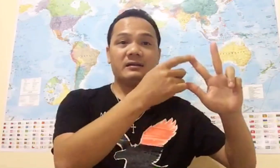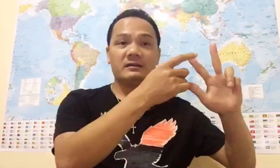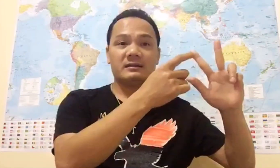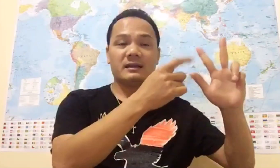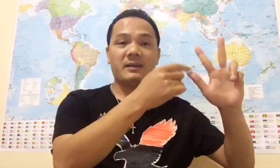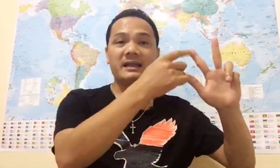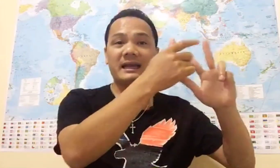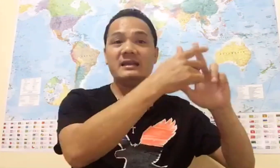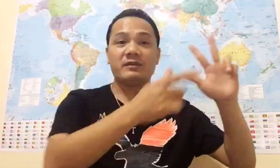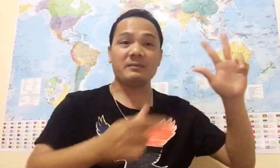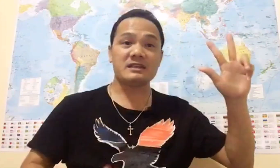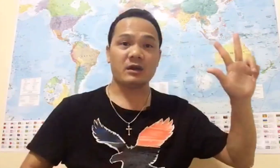Thằng Mỹ thằng Anh với thằng Pháp thì sao